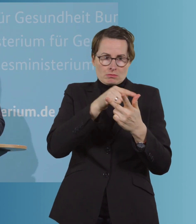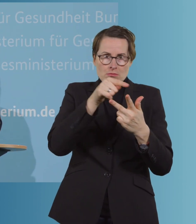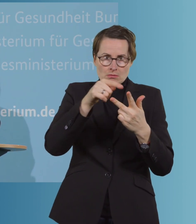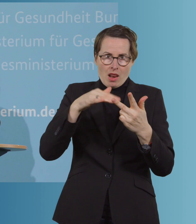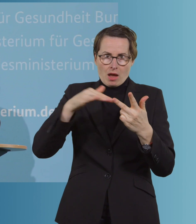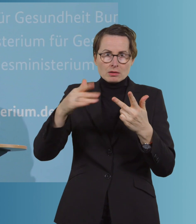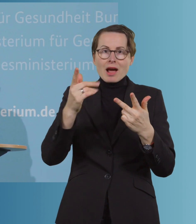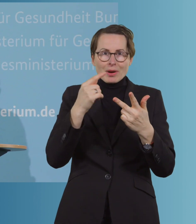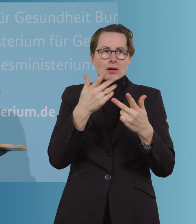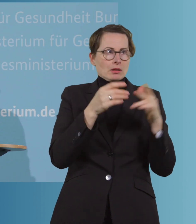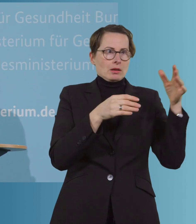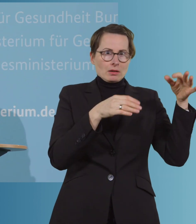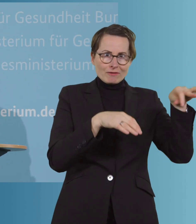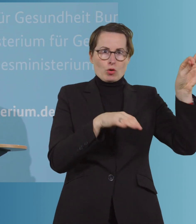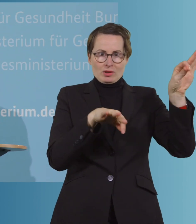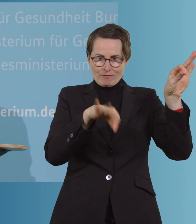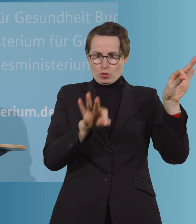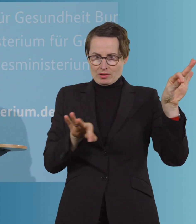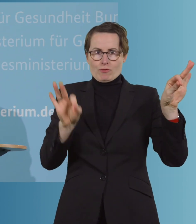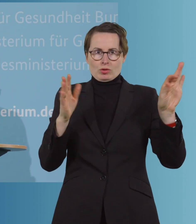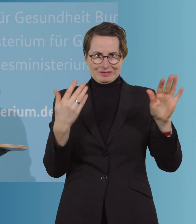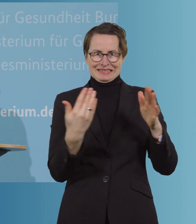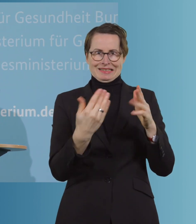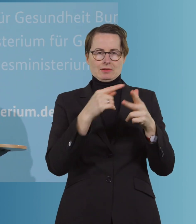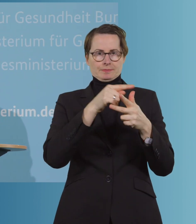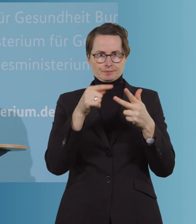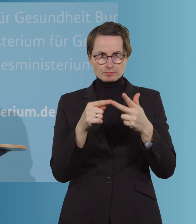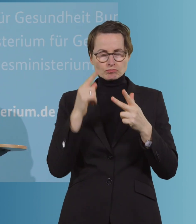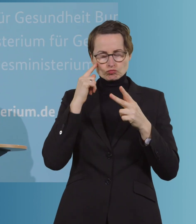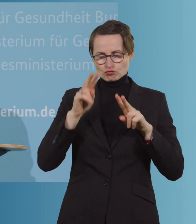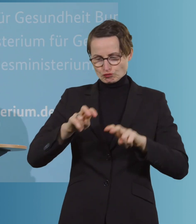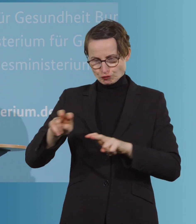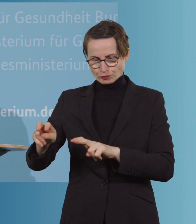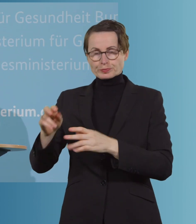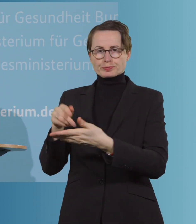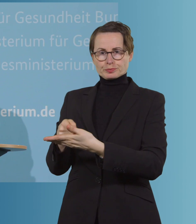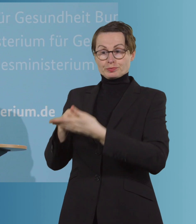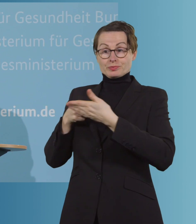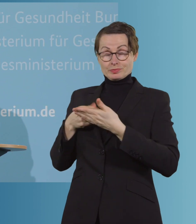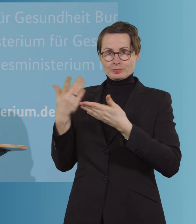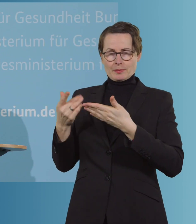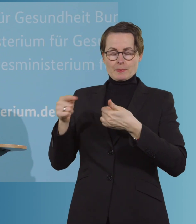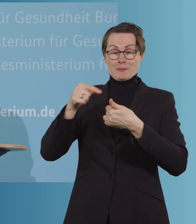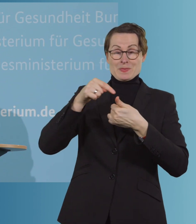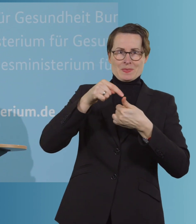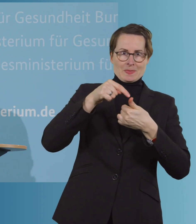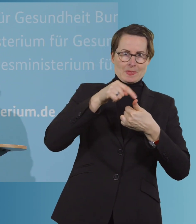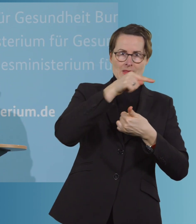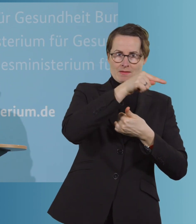abschließend zu sagen. Und die Untersuchungen haben ja gezeigt, dass insbesondere bei der zuerst im Vereinigten Königreich erkannten Variante